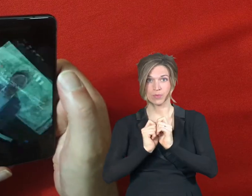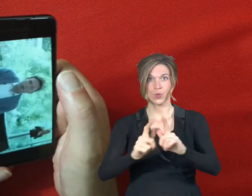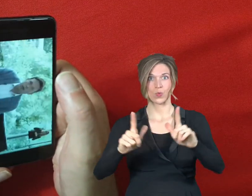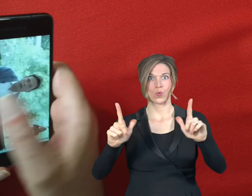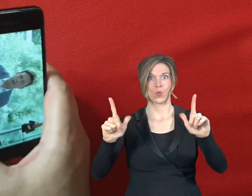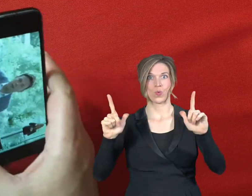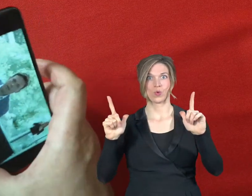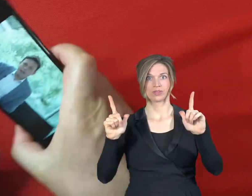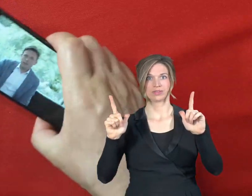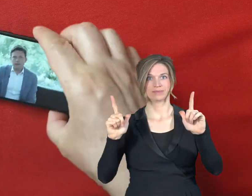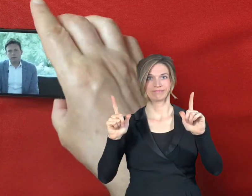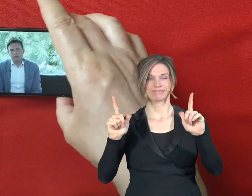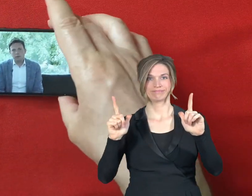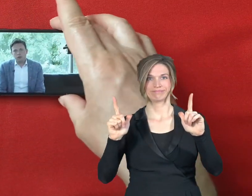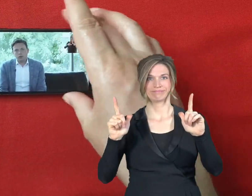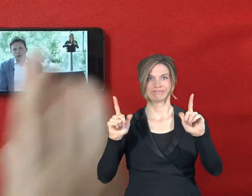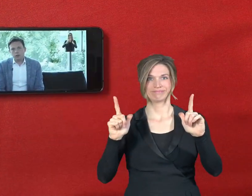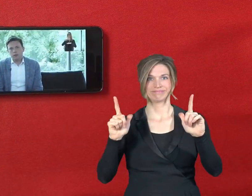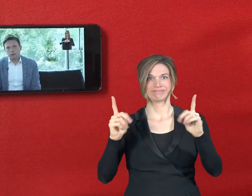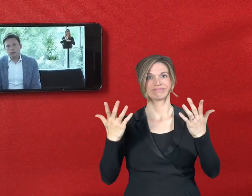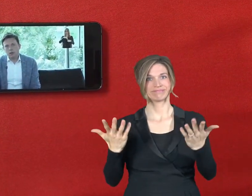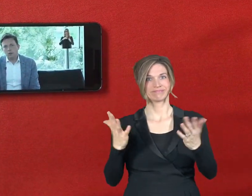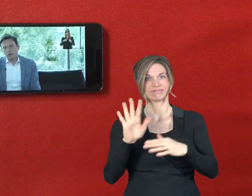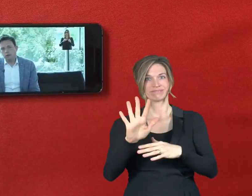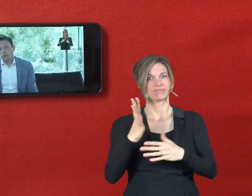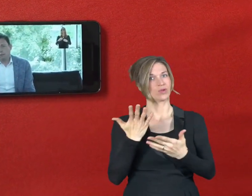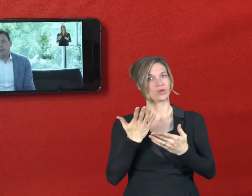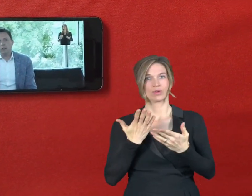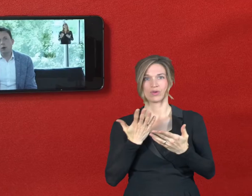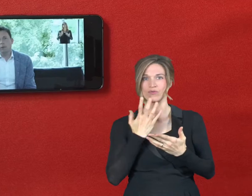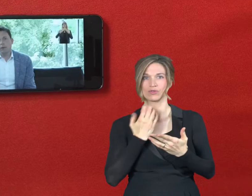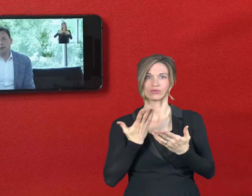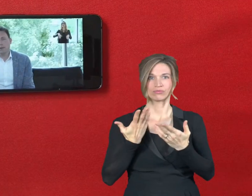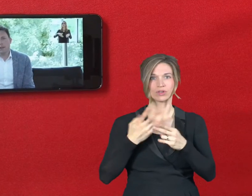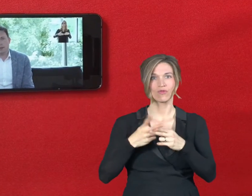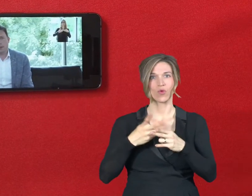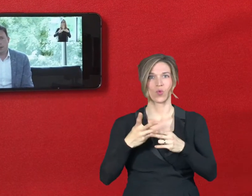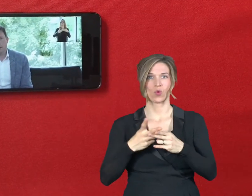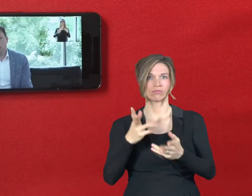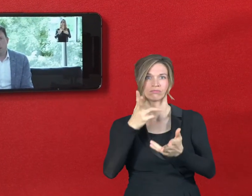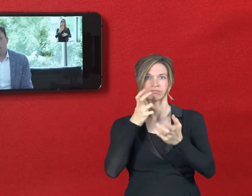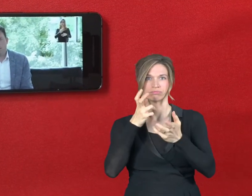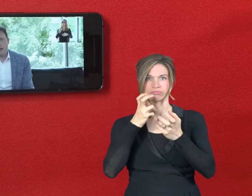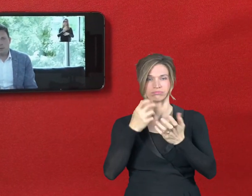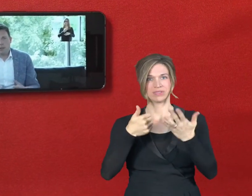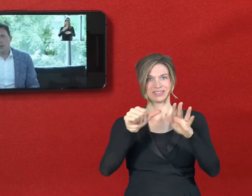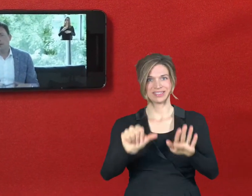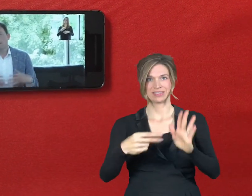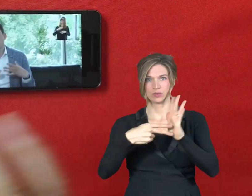sofort in die normale, von Ihnen gewohnte Position 16 zu 9. Und Sie